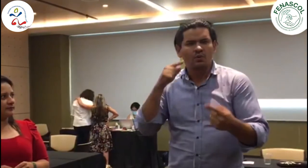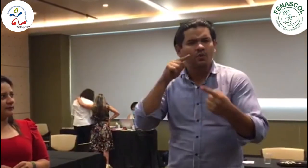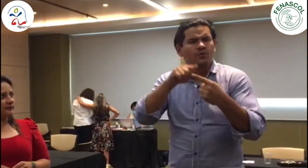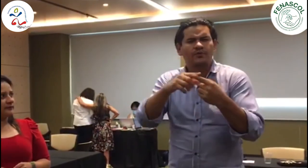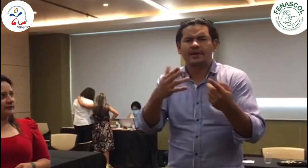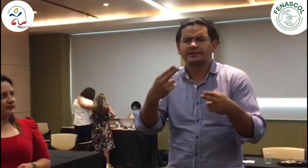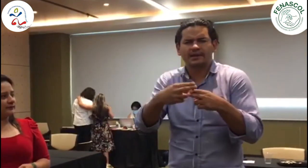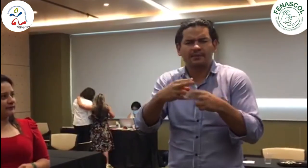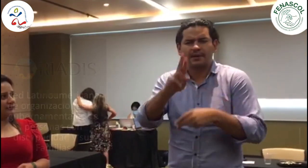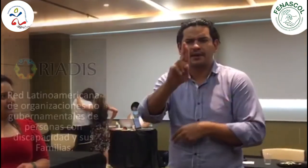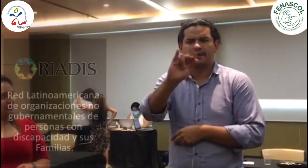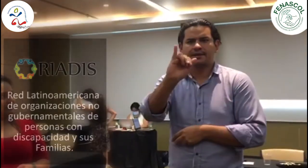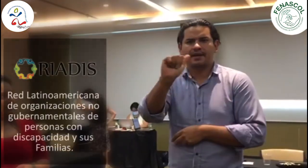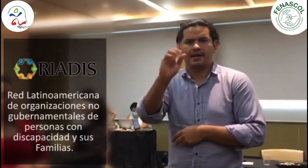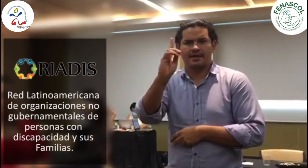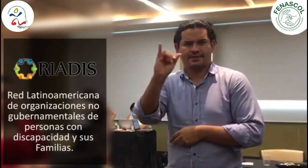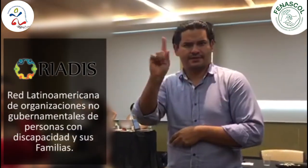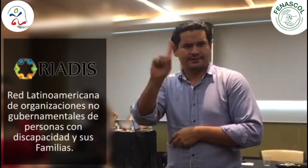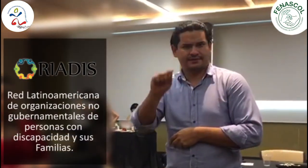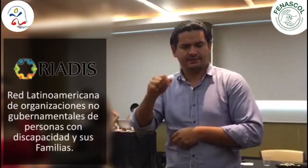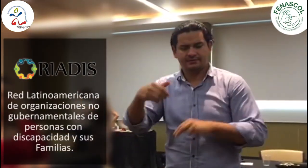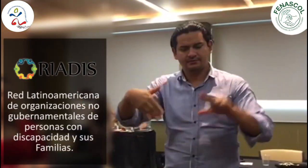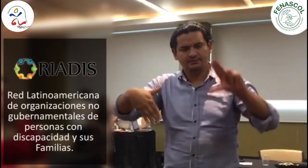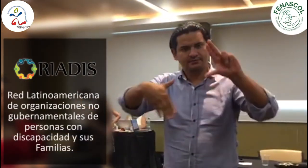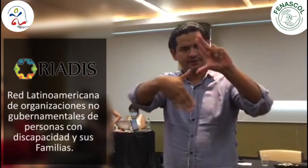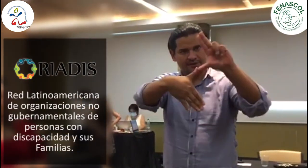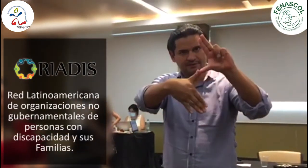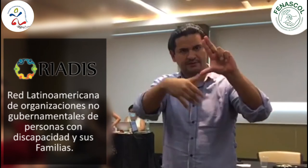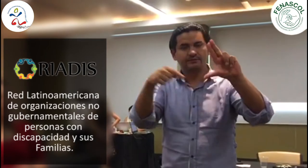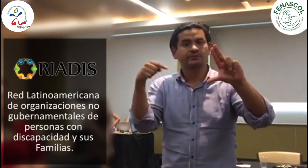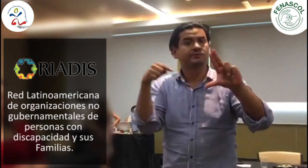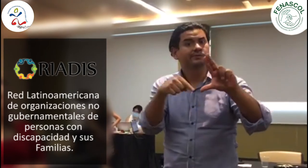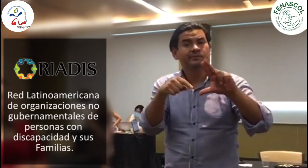RIADIS, donde estamos tratando tres temas muy importantes.